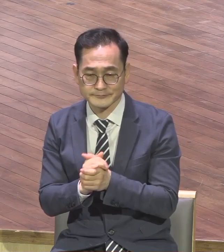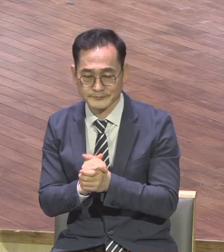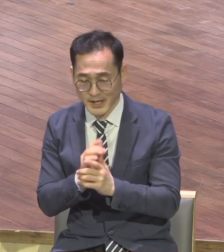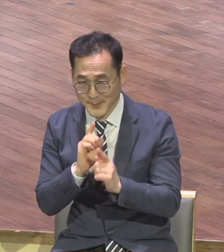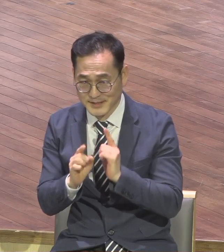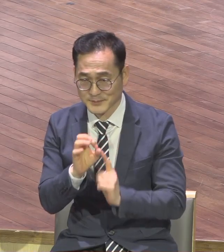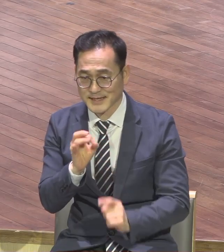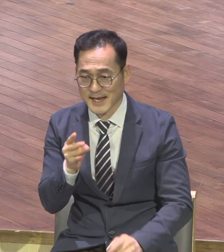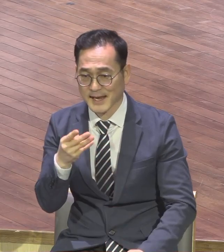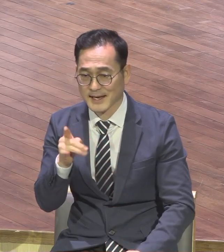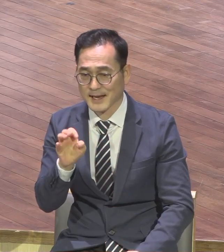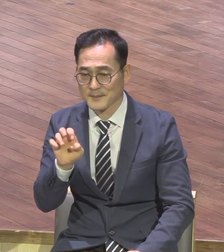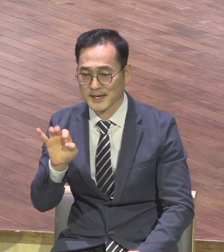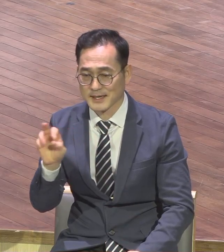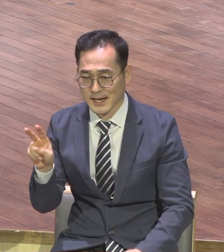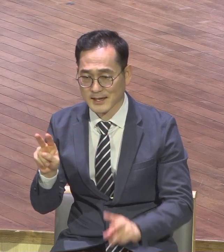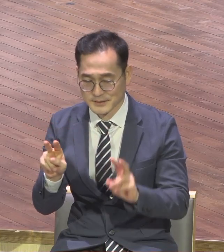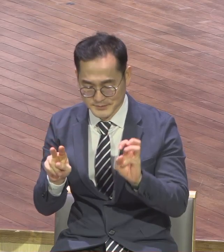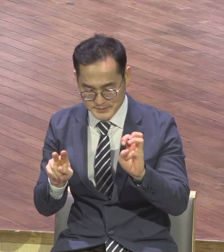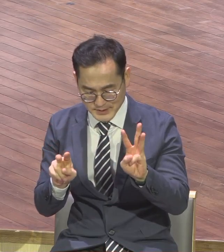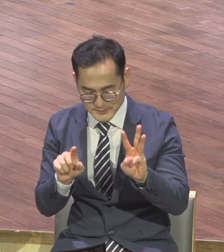에레미야 33장 1절로 3절입니다